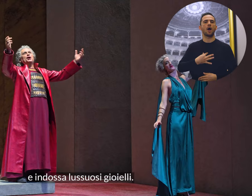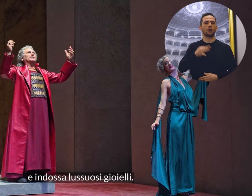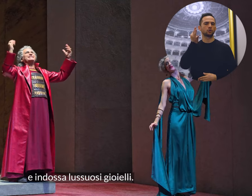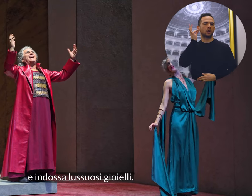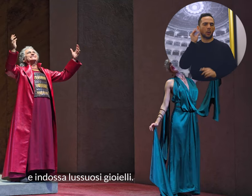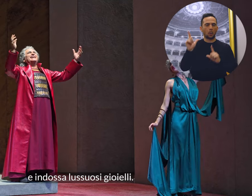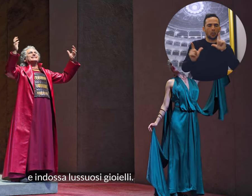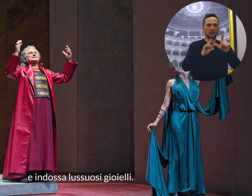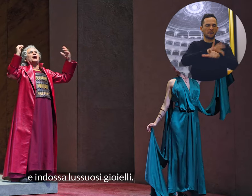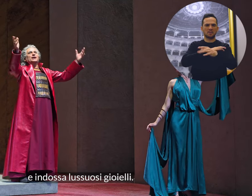gioielli.